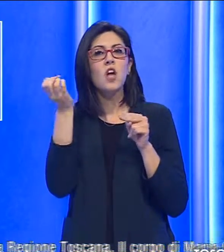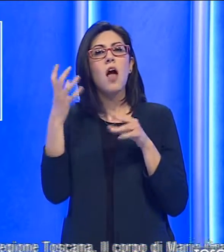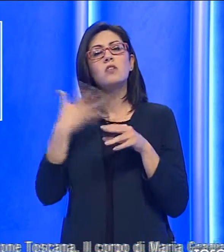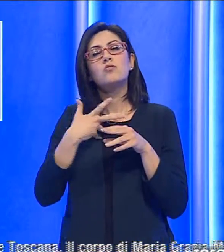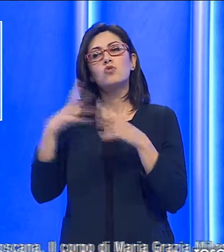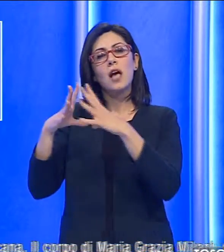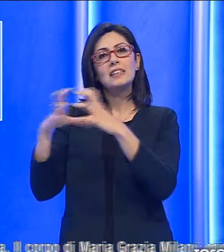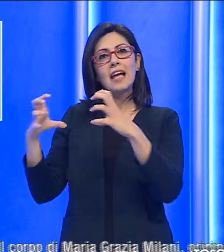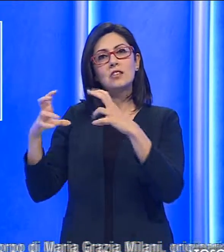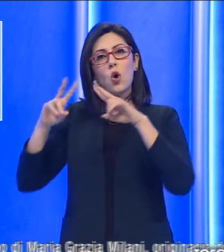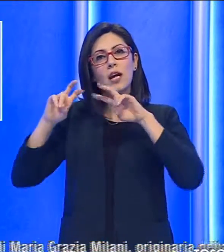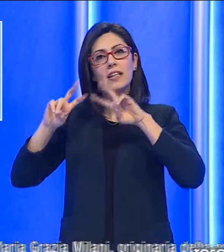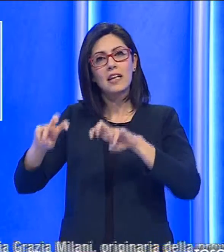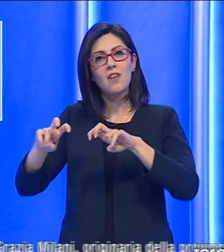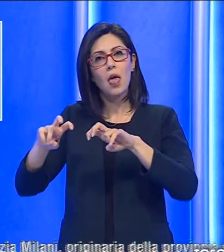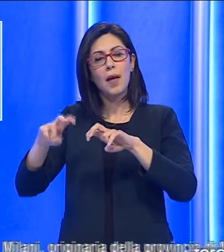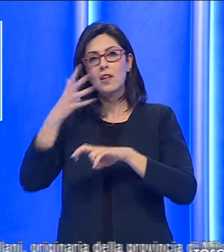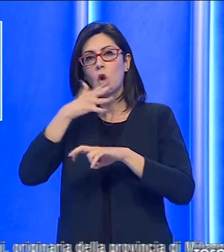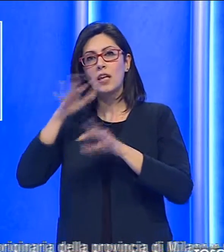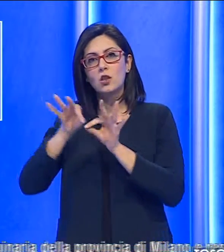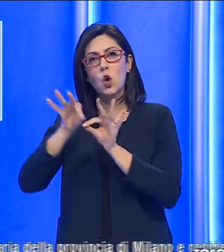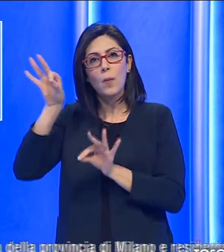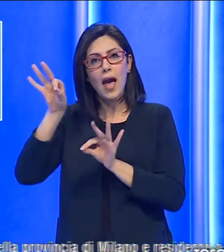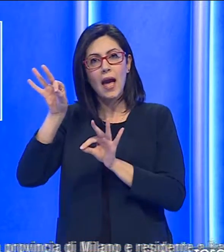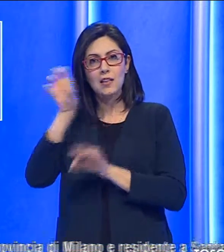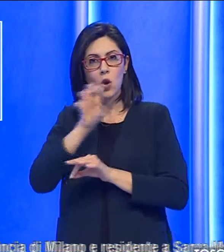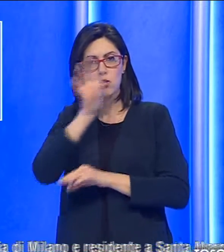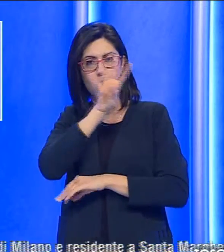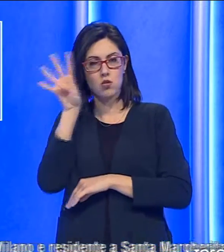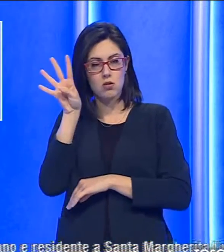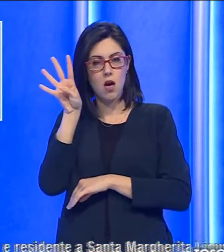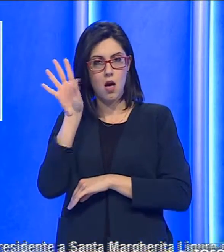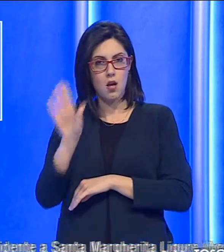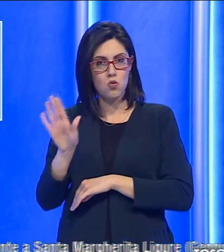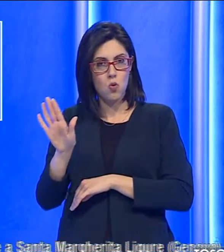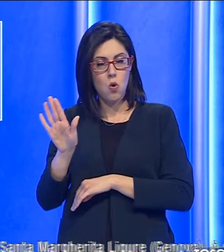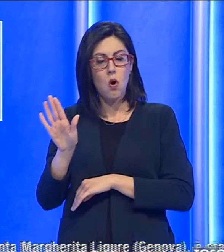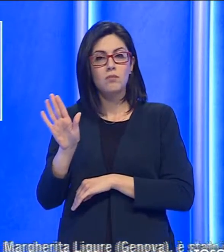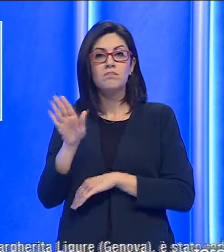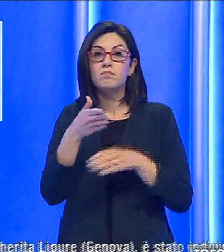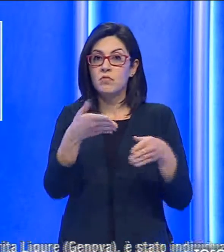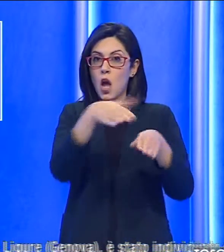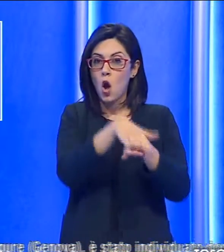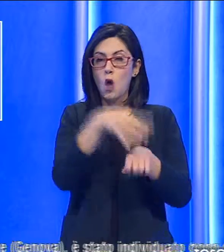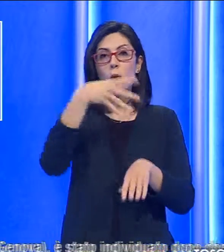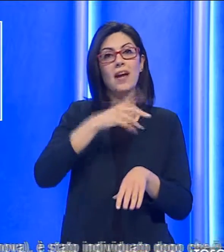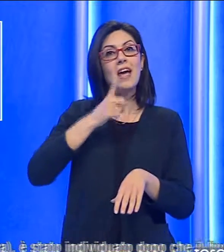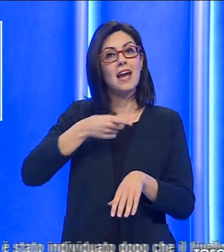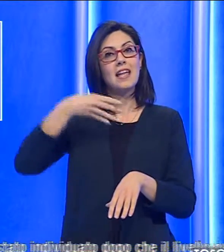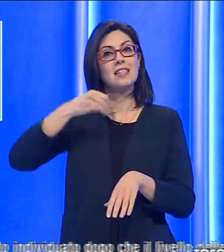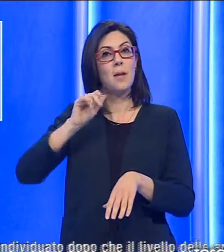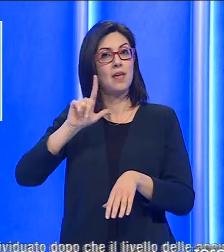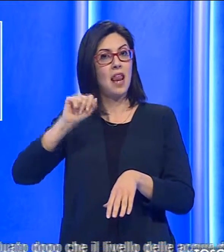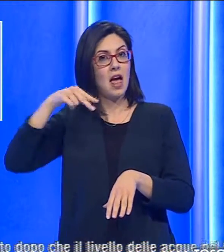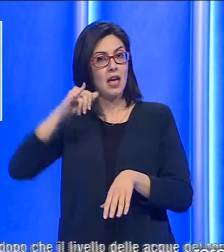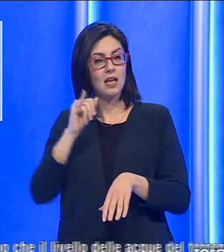rilevamento idrometrico della regione toscana. Il corpo di Maria Grazia Milani,